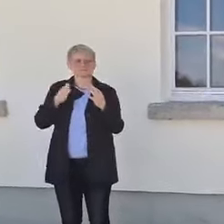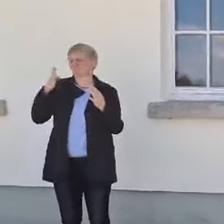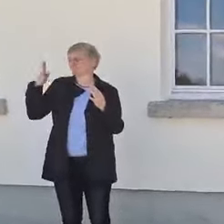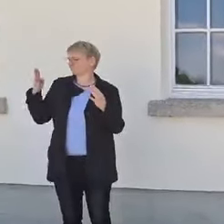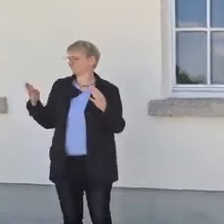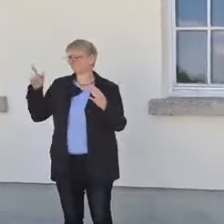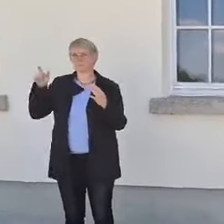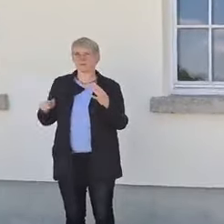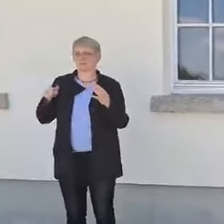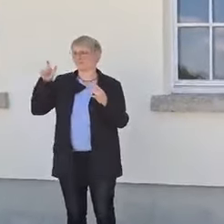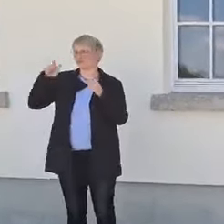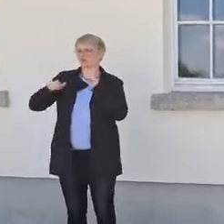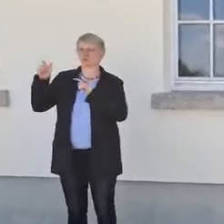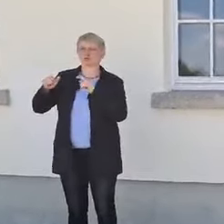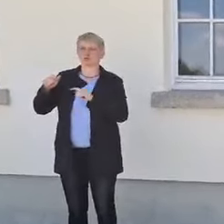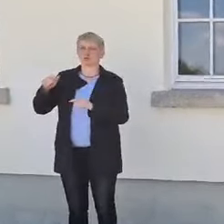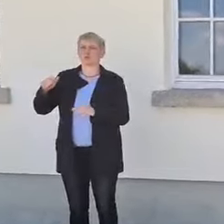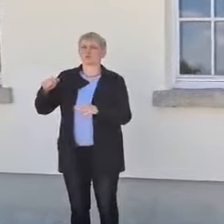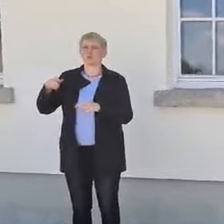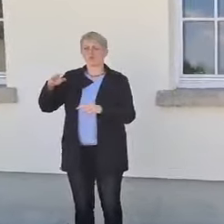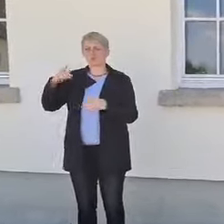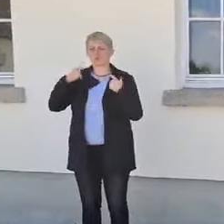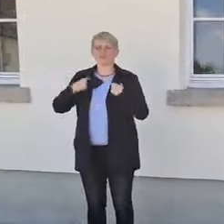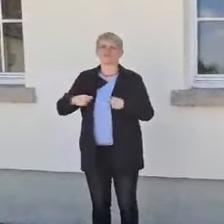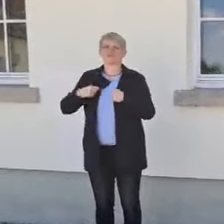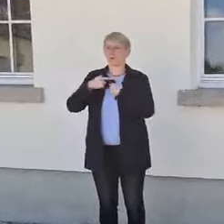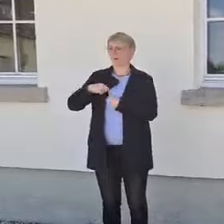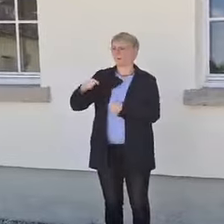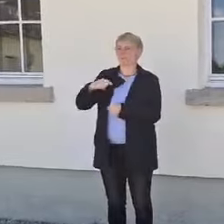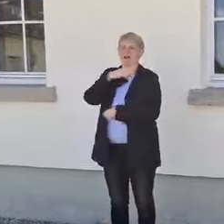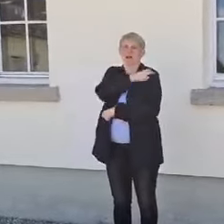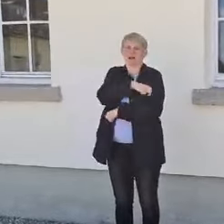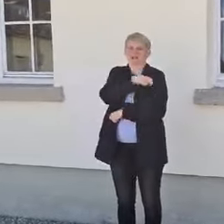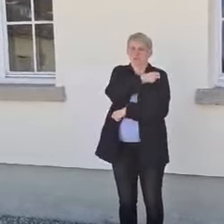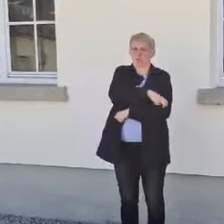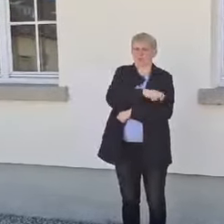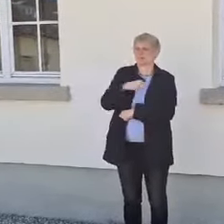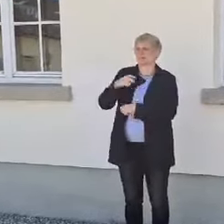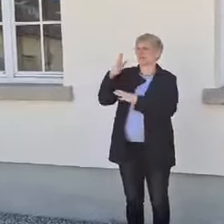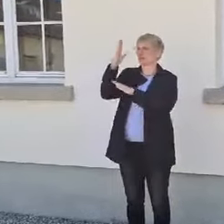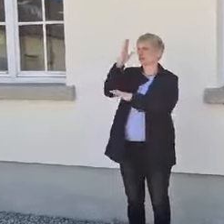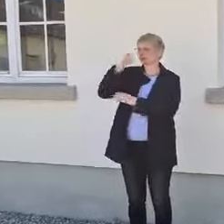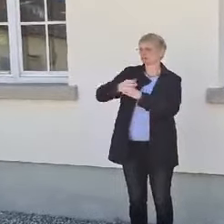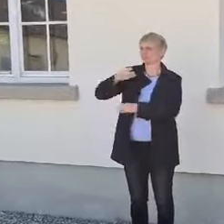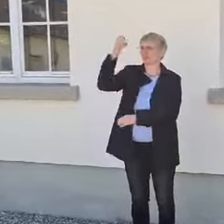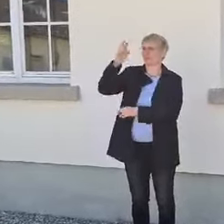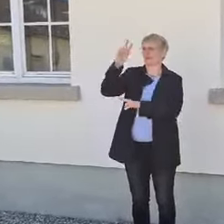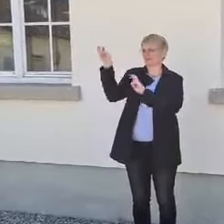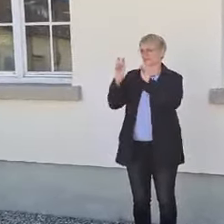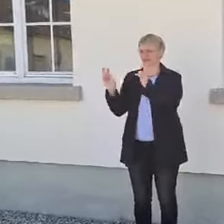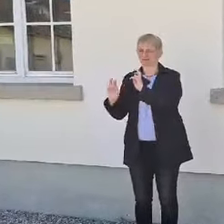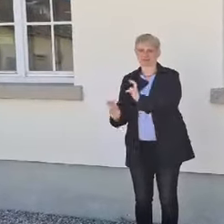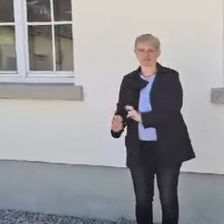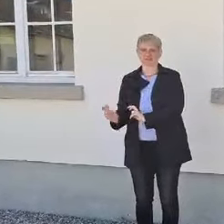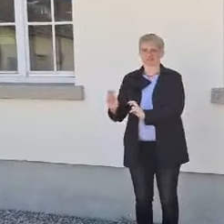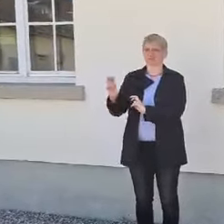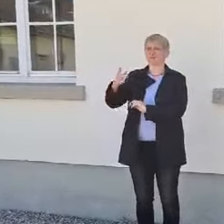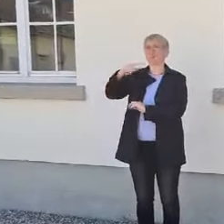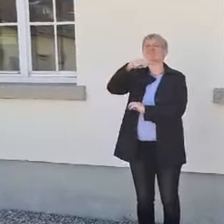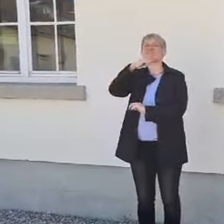in Uniform mit Hakenkreuzbinden, Hakenkreuze, die in Baumstämme geritzt sind. Weißblaue Tischdecken und Masskrüge darauf.